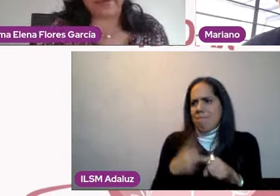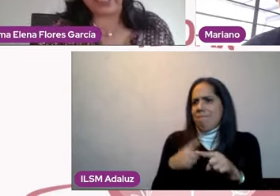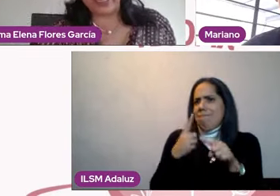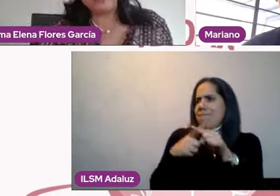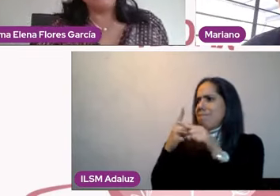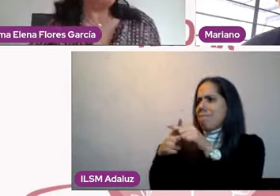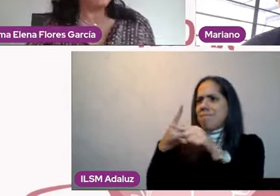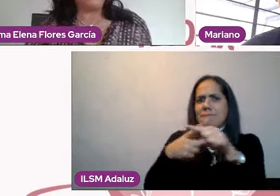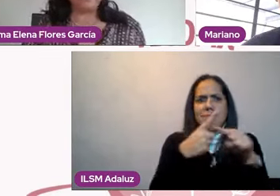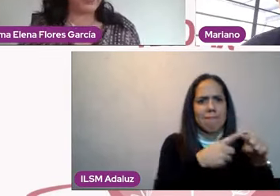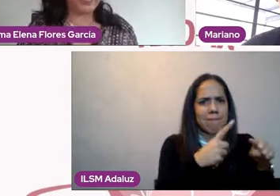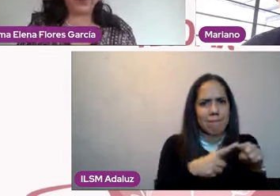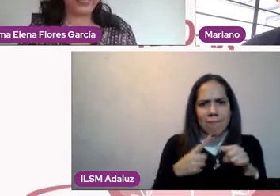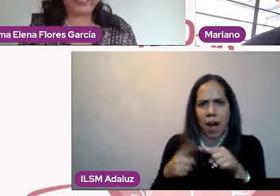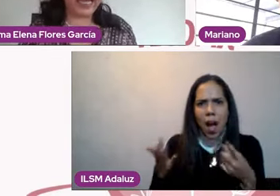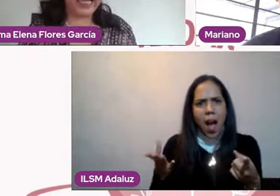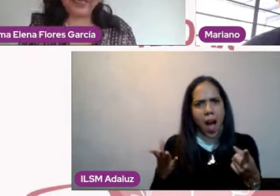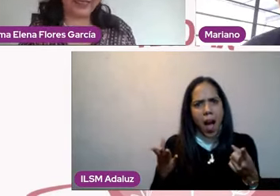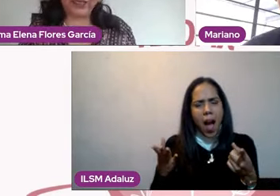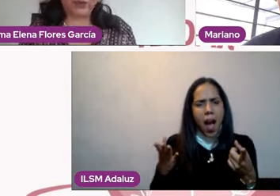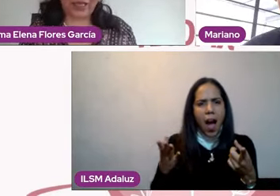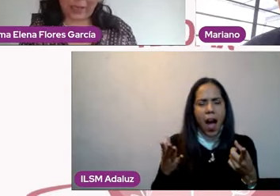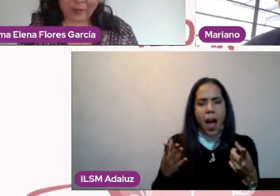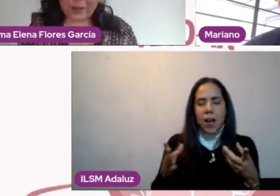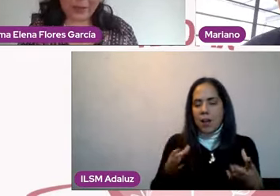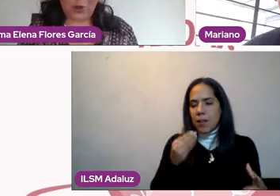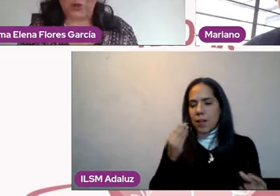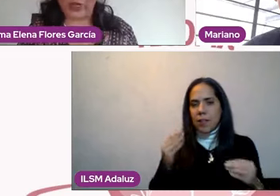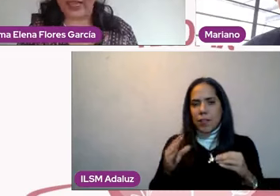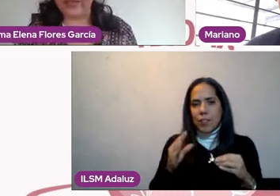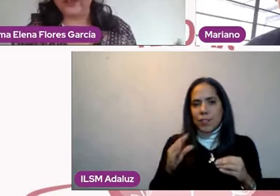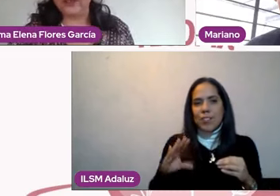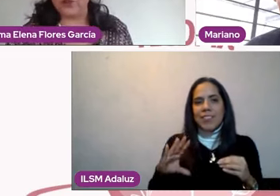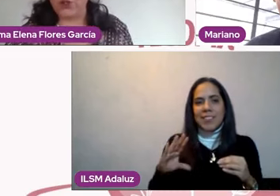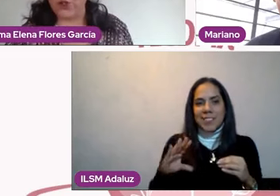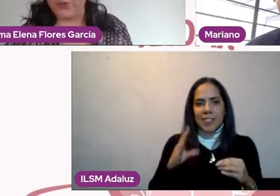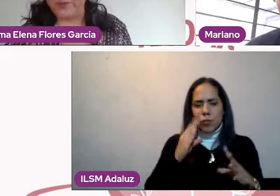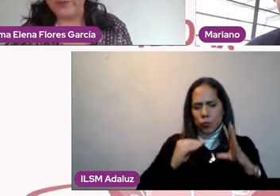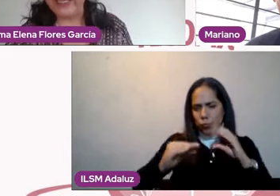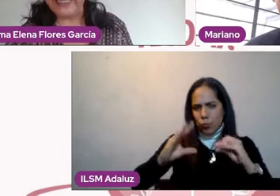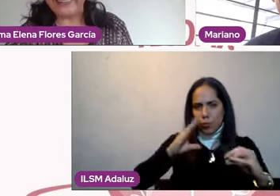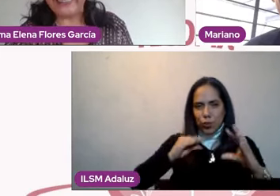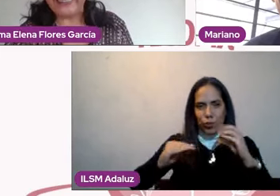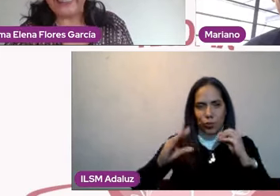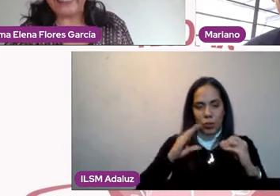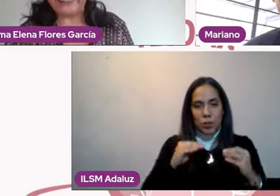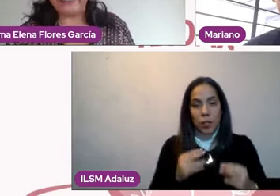una, dos de la mañana. Pero está todo acá, con todo.